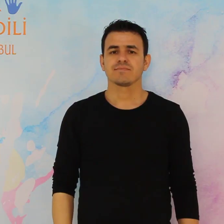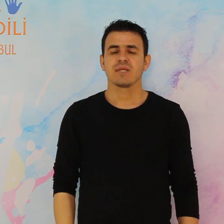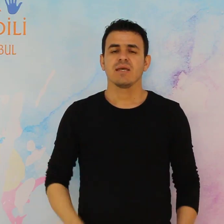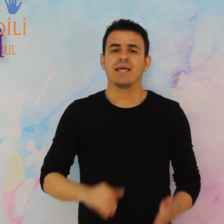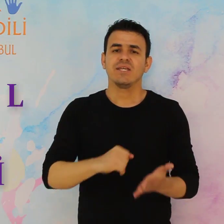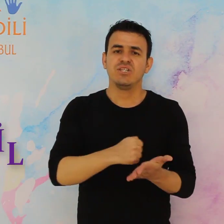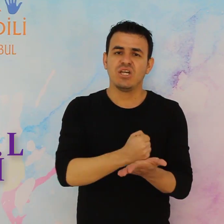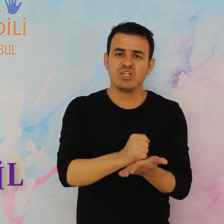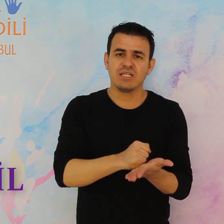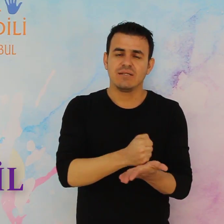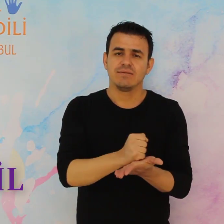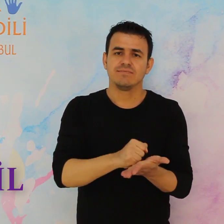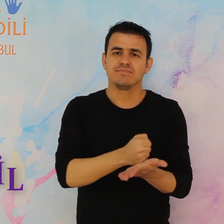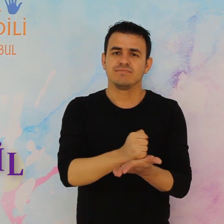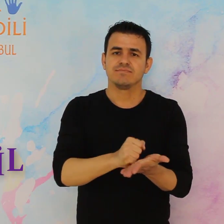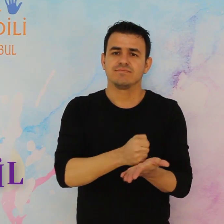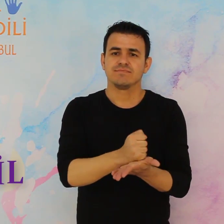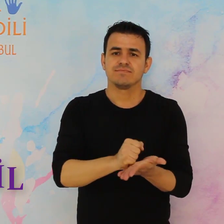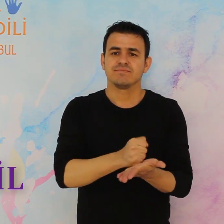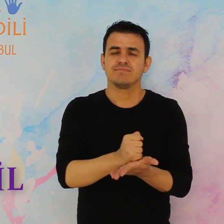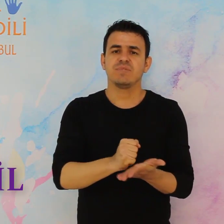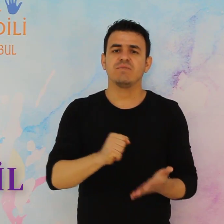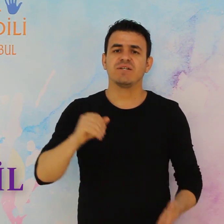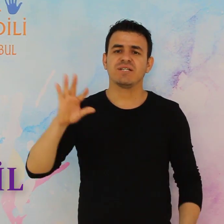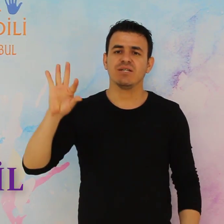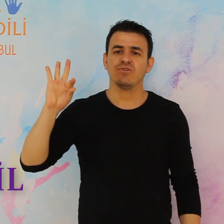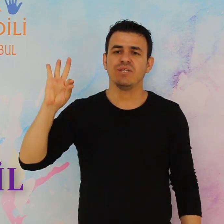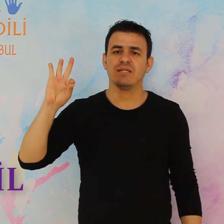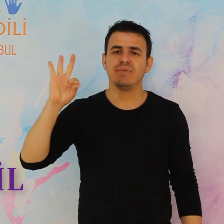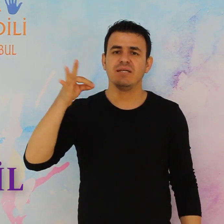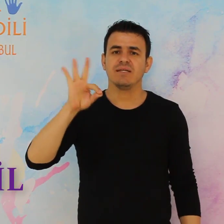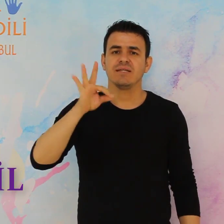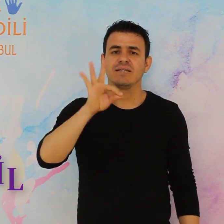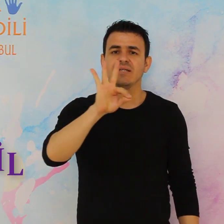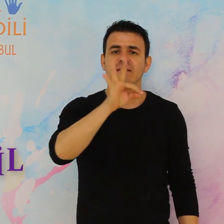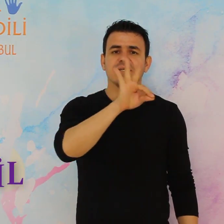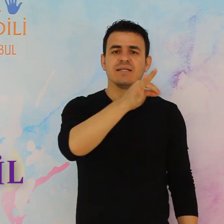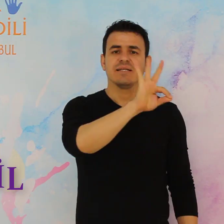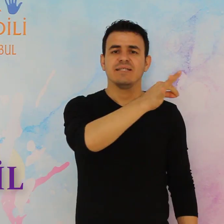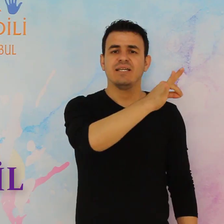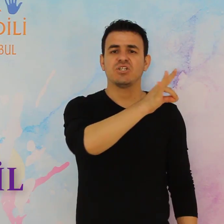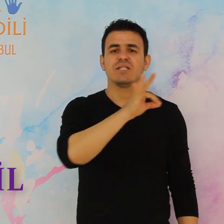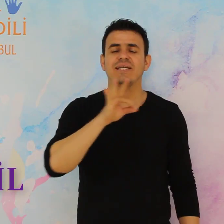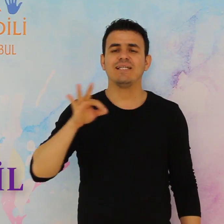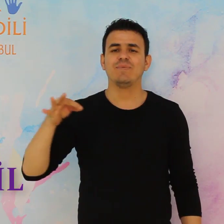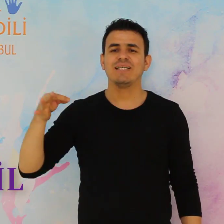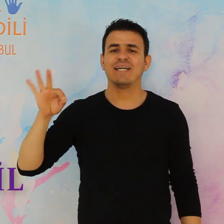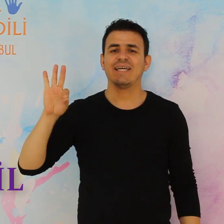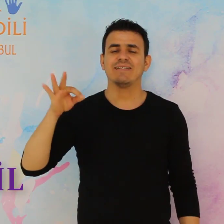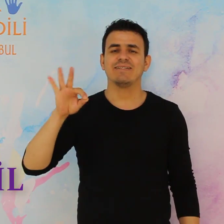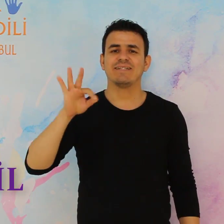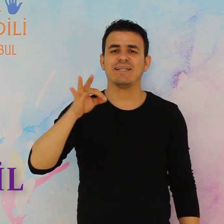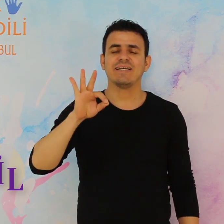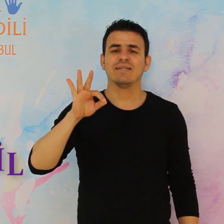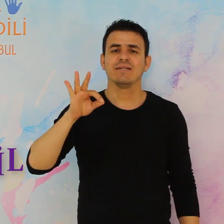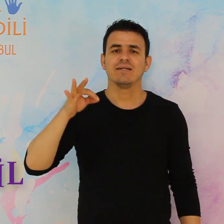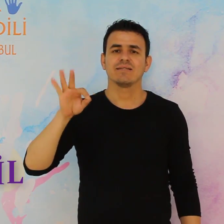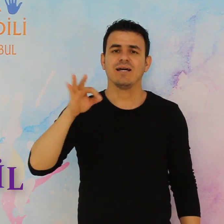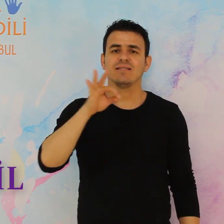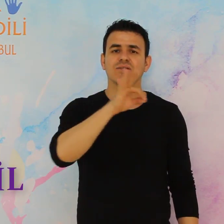yeşil bir başka gösterimi yeşil elimizi hareket ettirerek sağdan